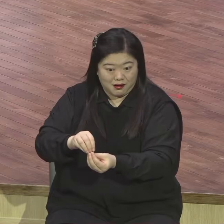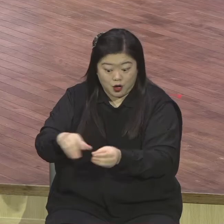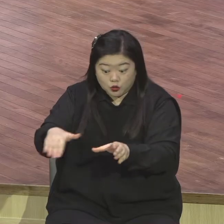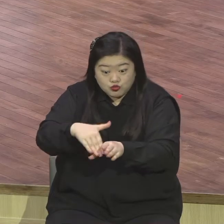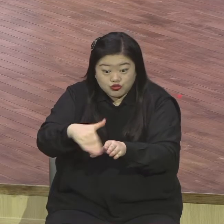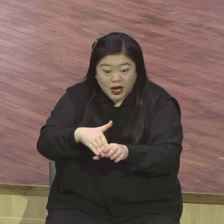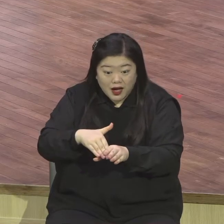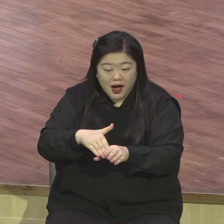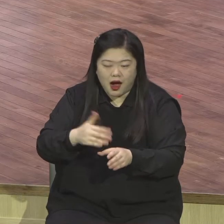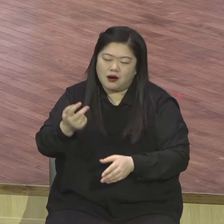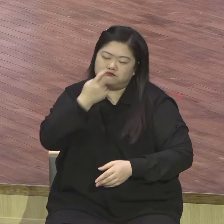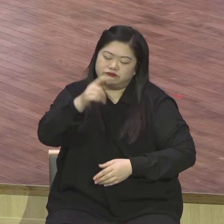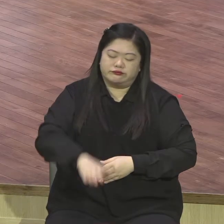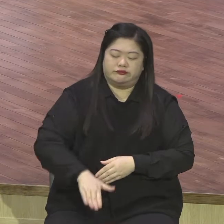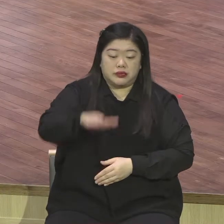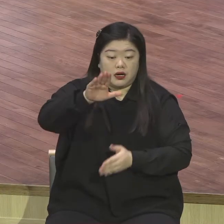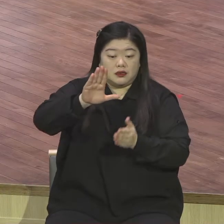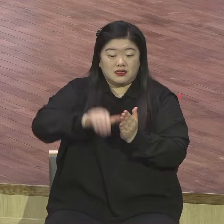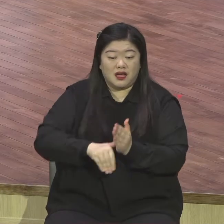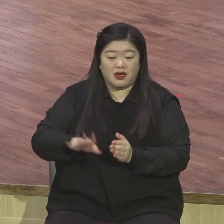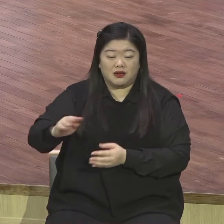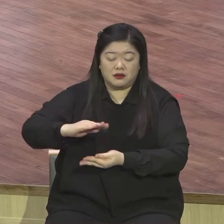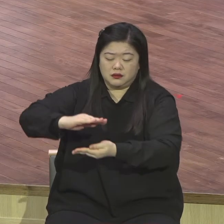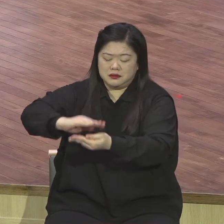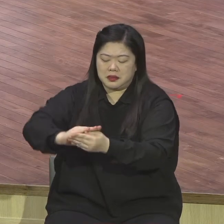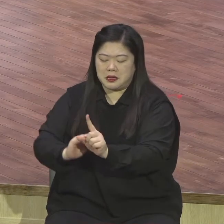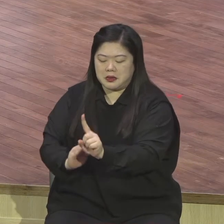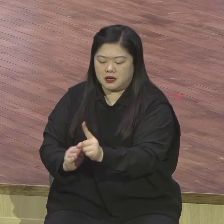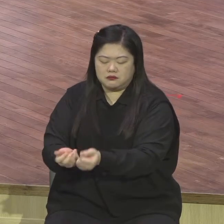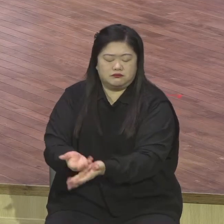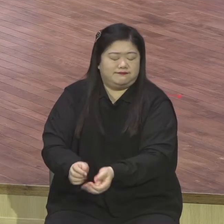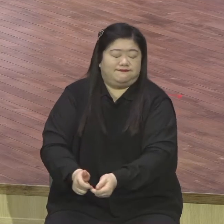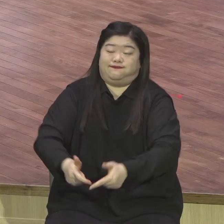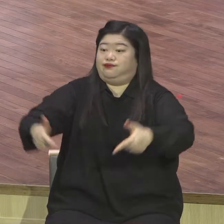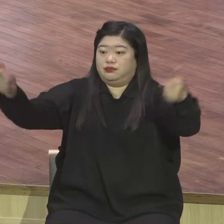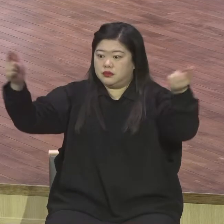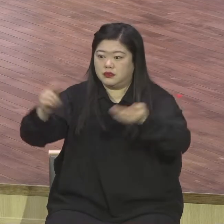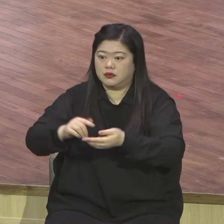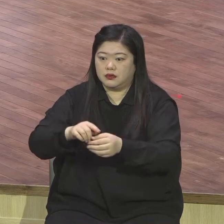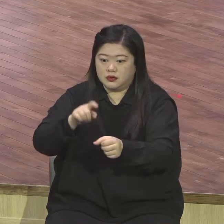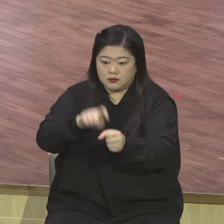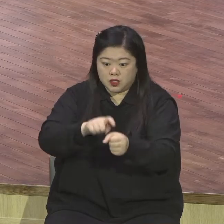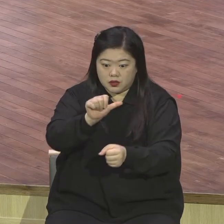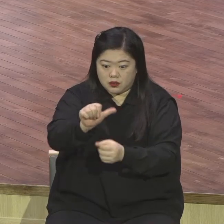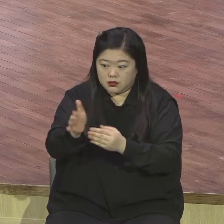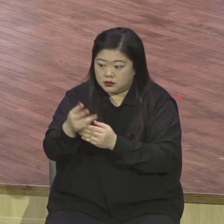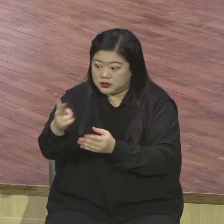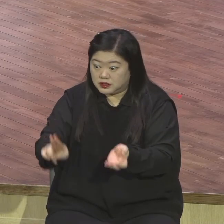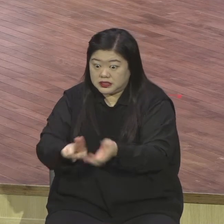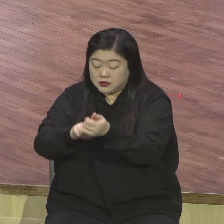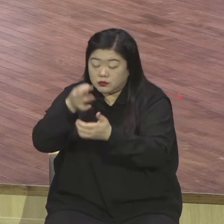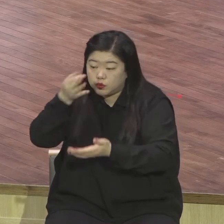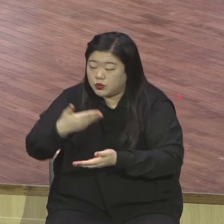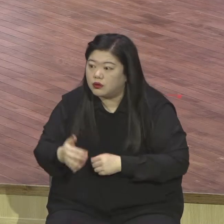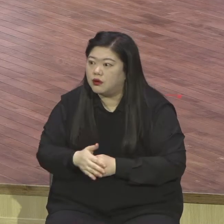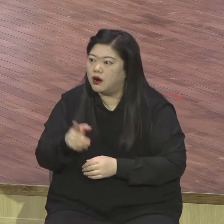체험했단 말이에요. 이야 이분이 우리가 기다린 메시아 아니냐 이분을 우리가 왕으로 세우자 그러면